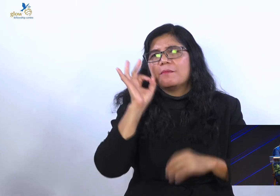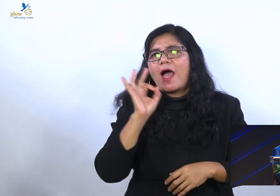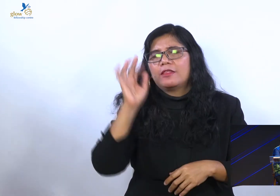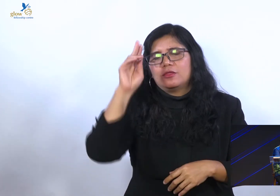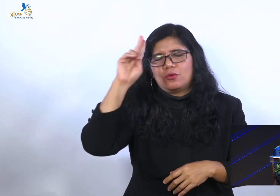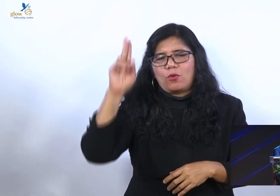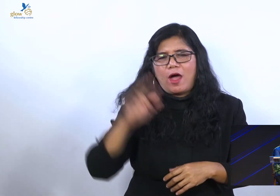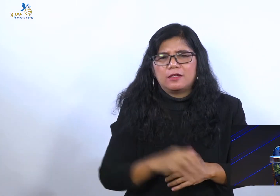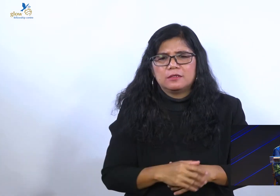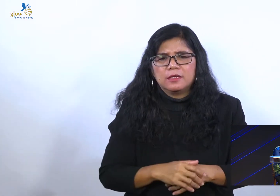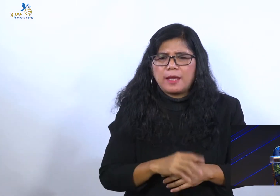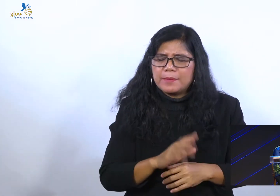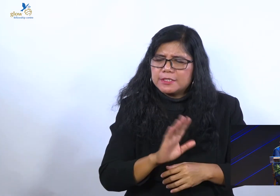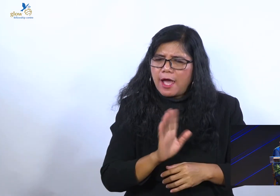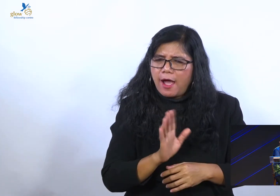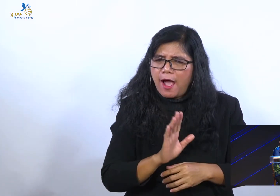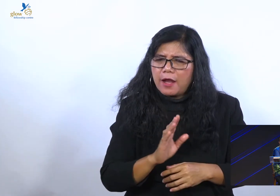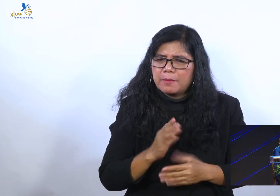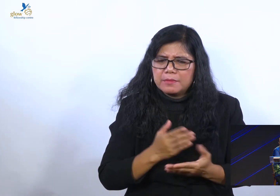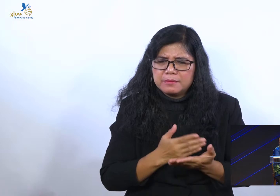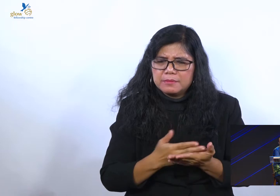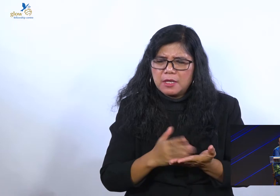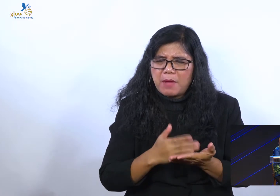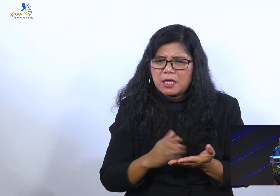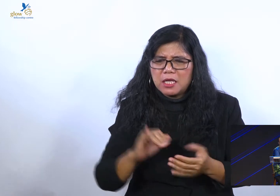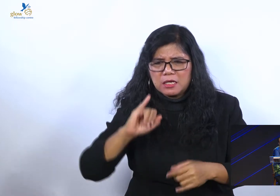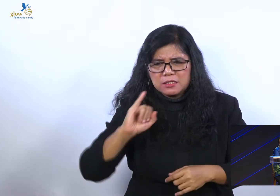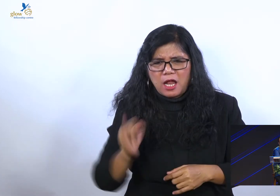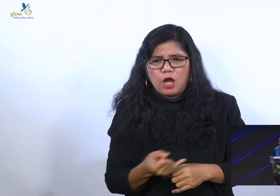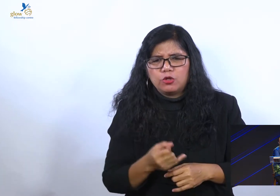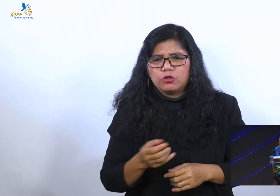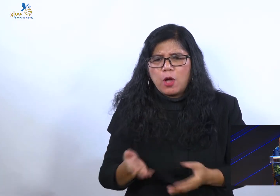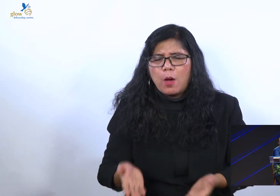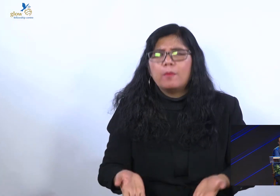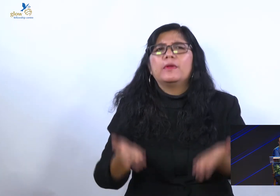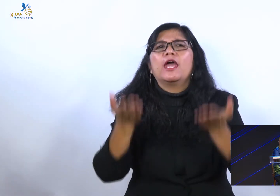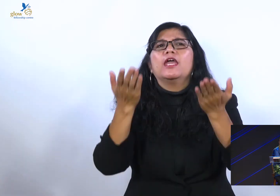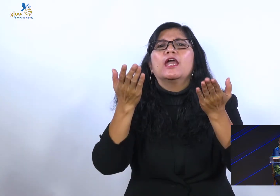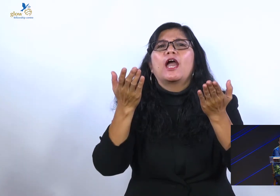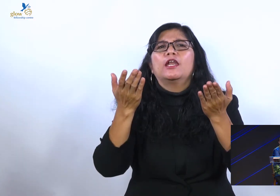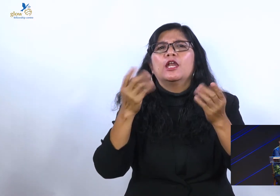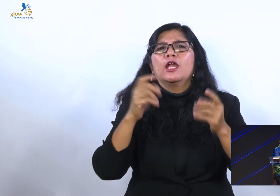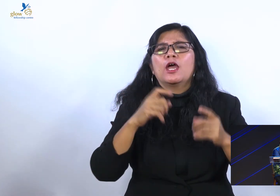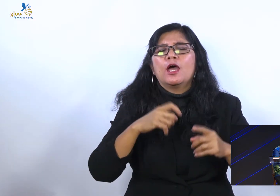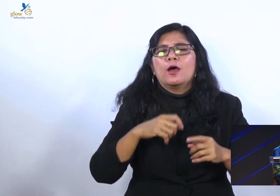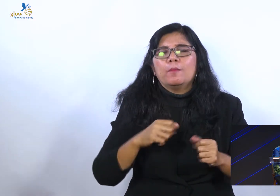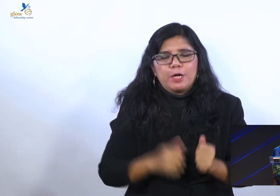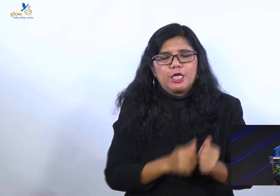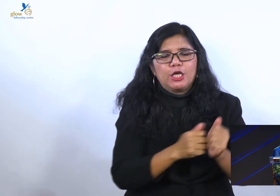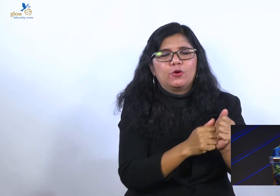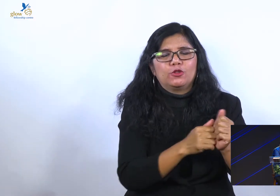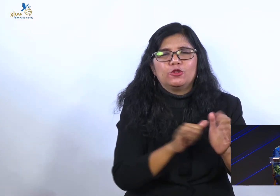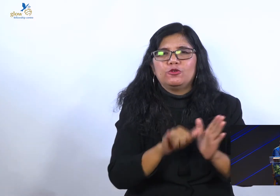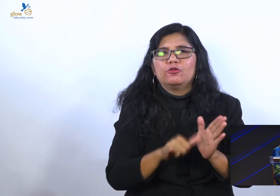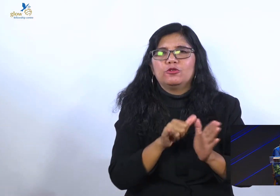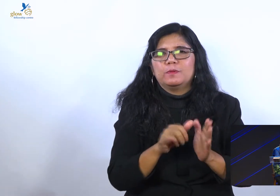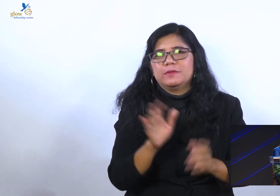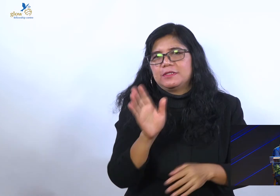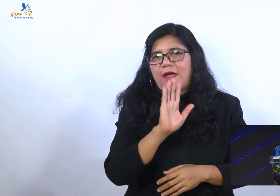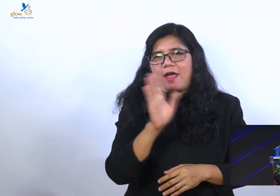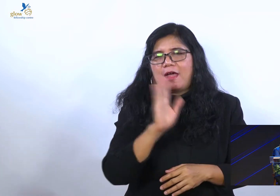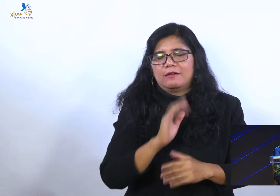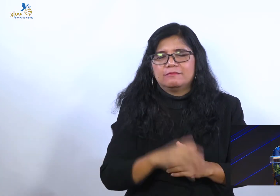Sebagai bagian dari konten. Untuk menaikkan followersmu. Saya cinta. Saya mengasihi saudara. Mari.